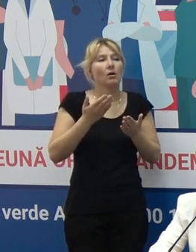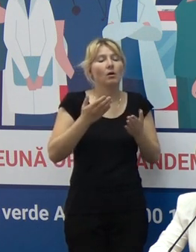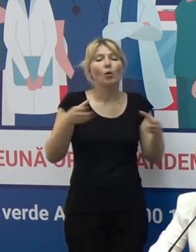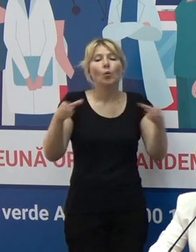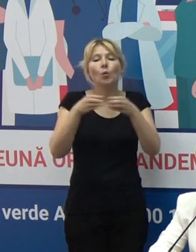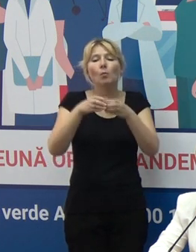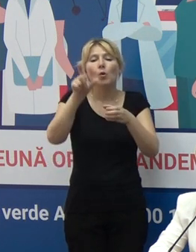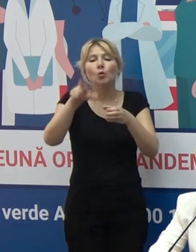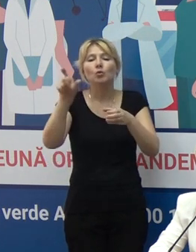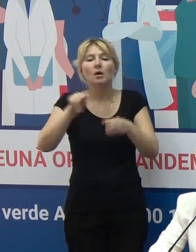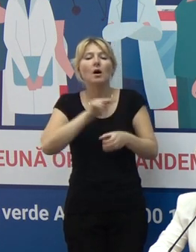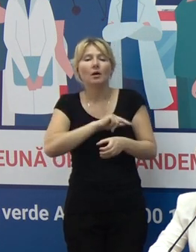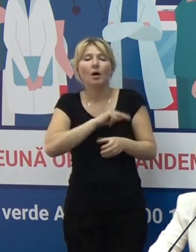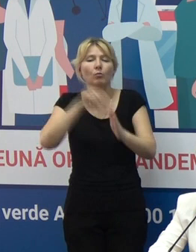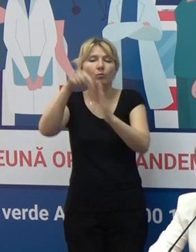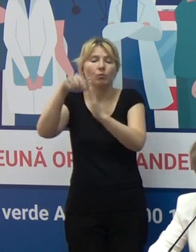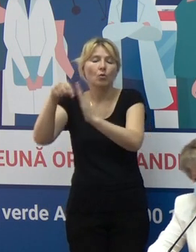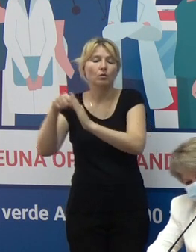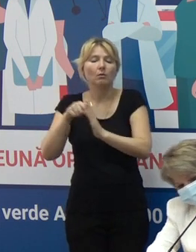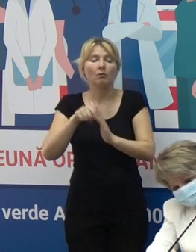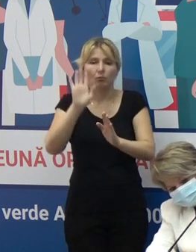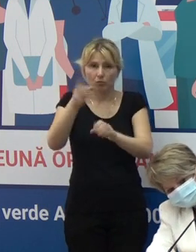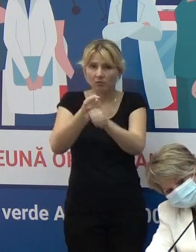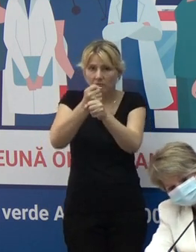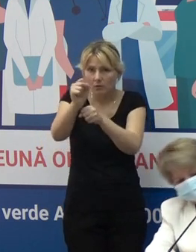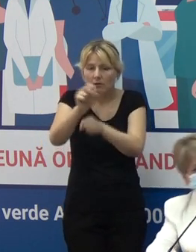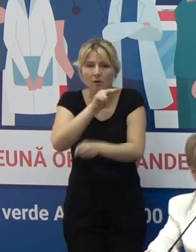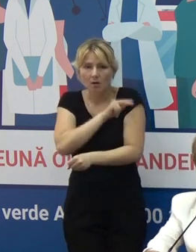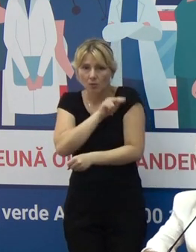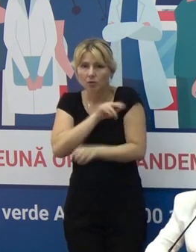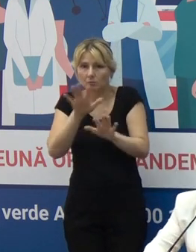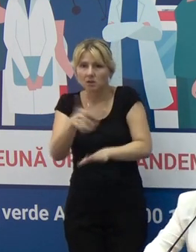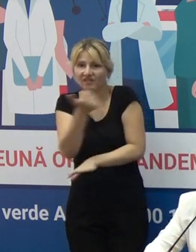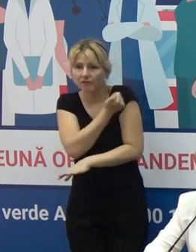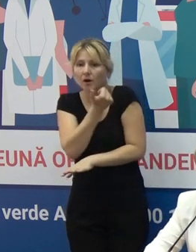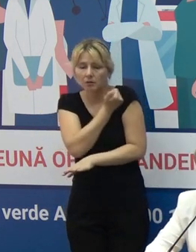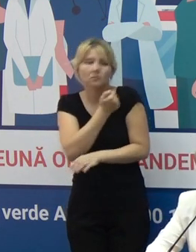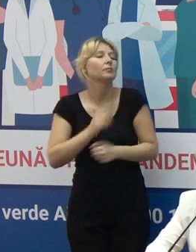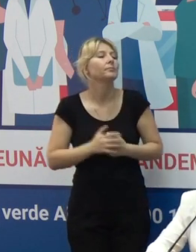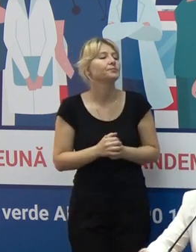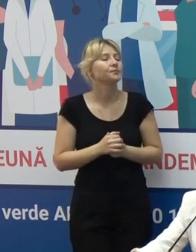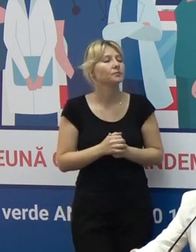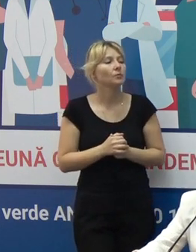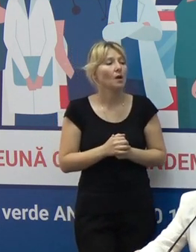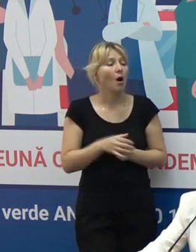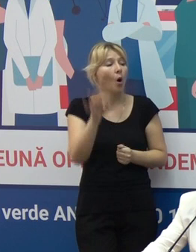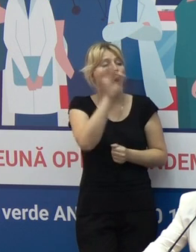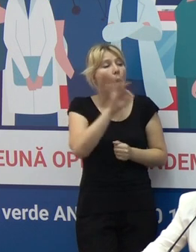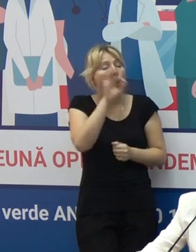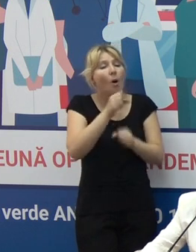Ca să completezi referitor la subiectul referitor privind